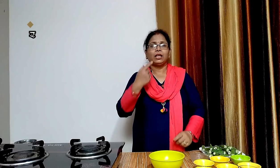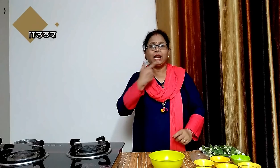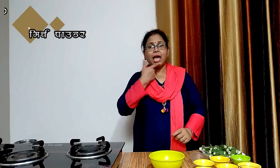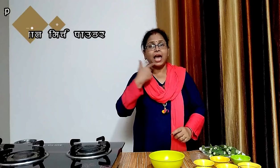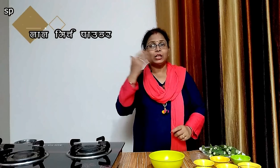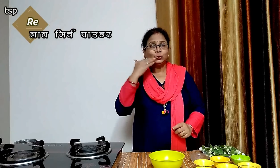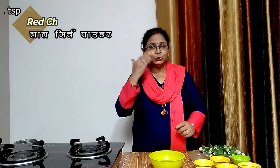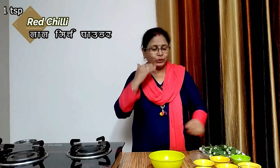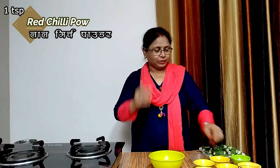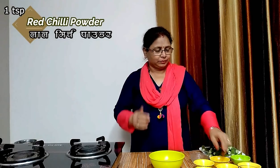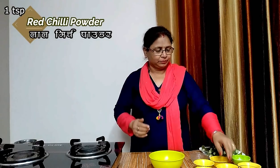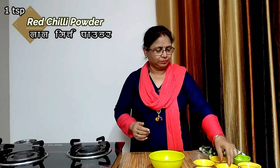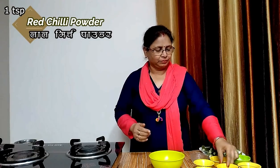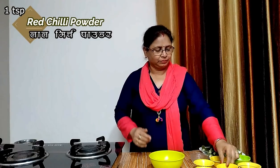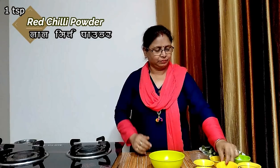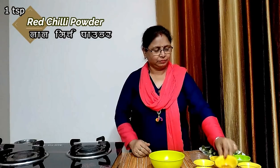एक चमच लाल मिर्श पाउडर